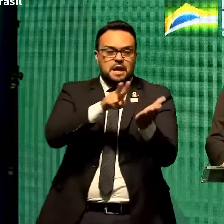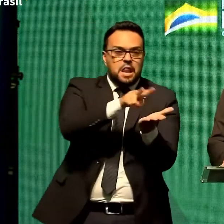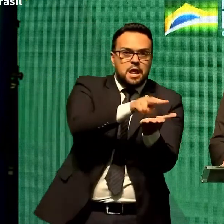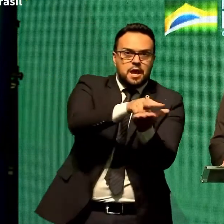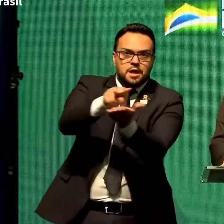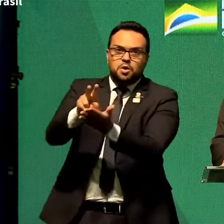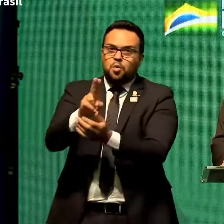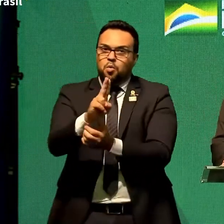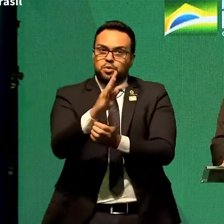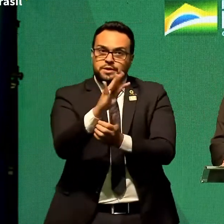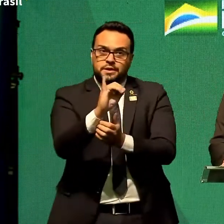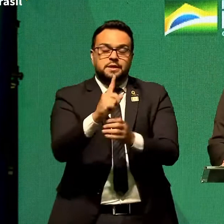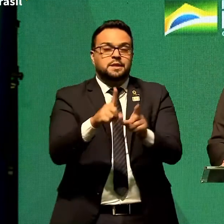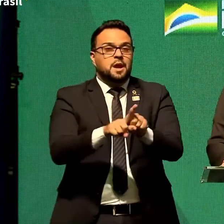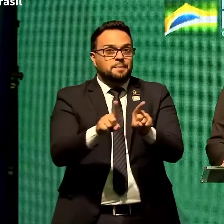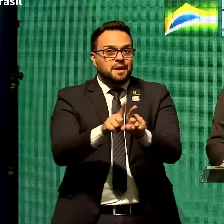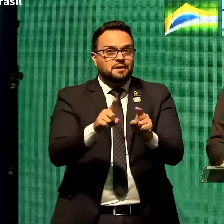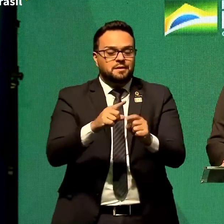respiradores.